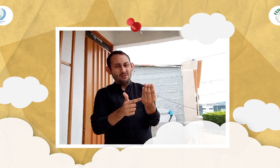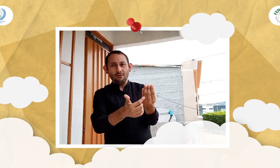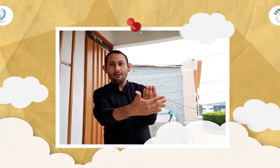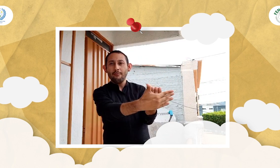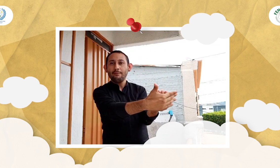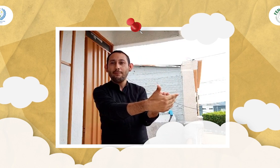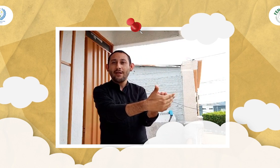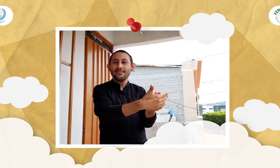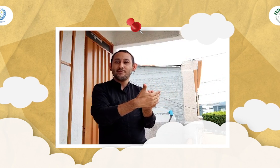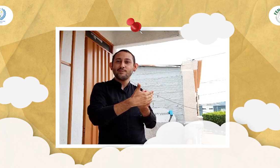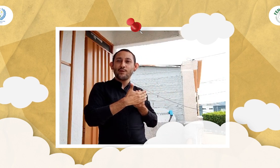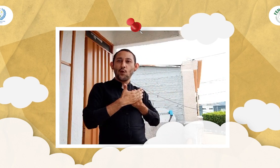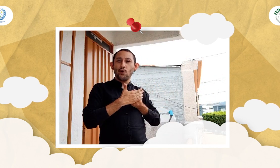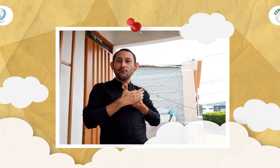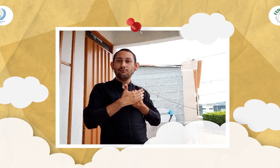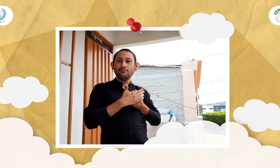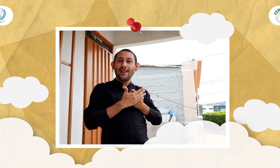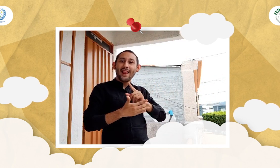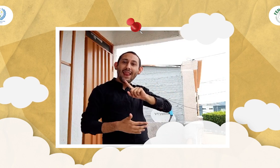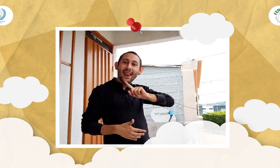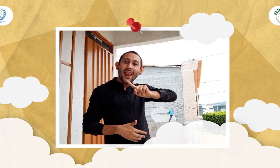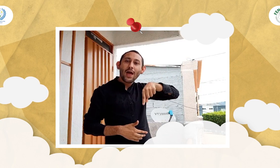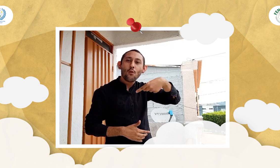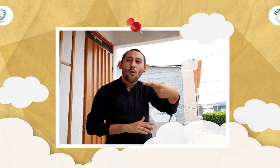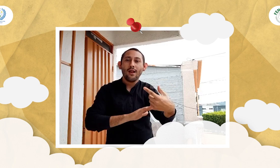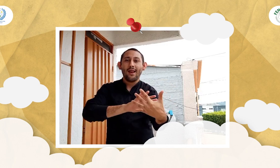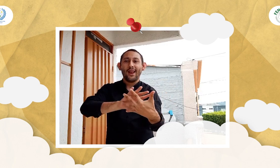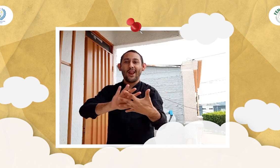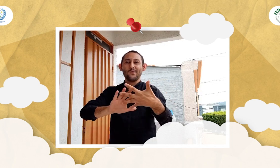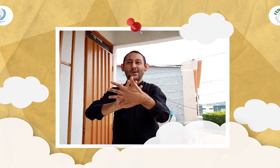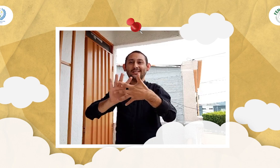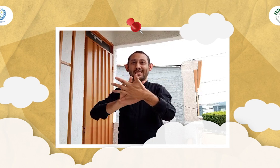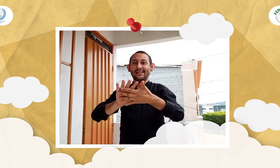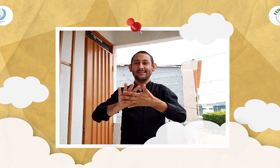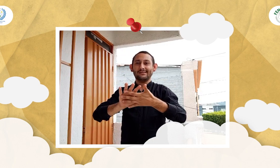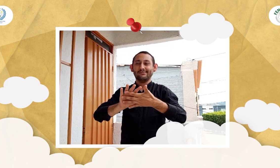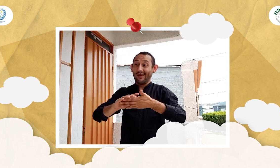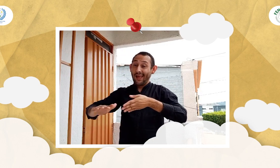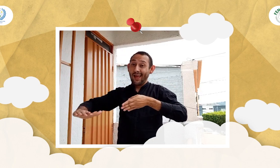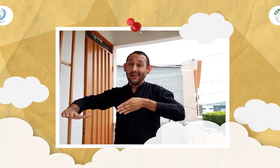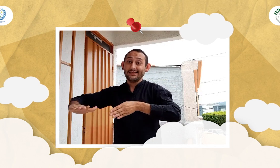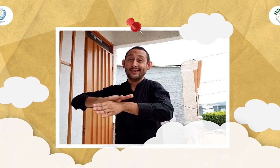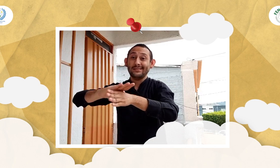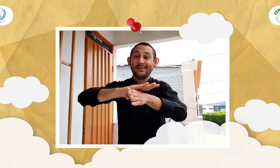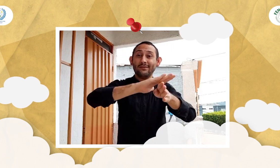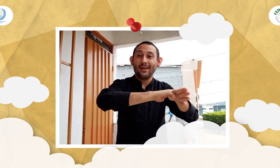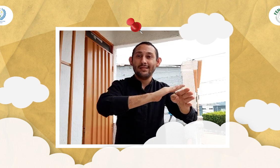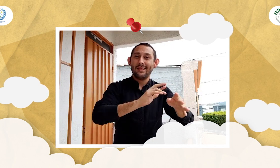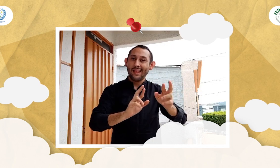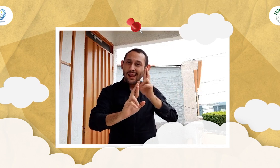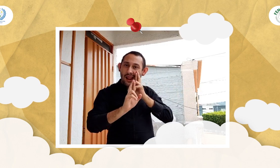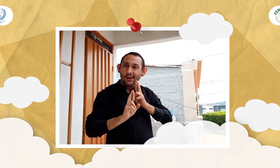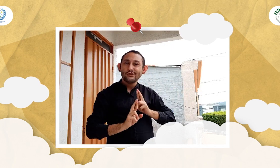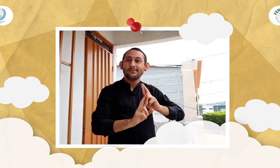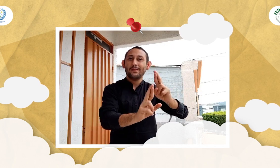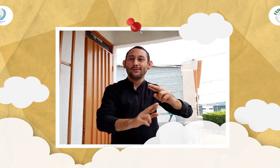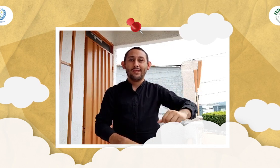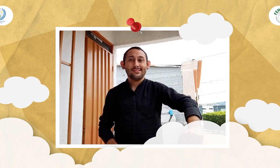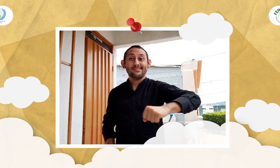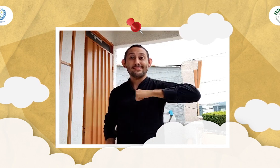lingüístico, que nos brinde accesibilidad y que el país destaque por